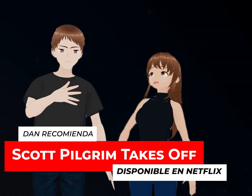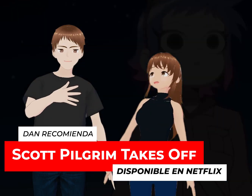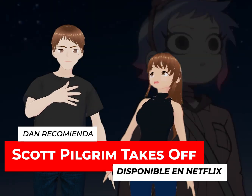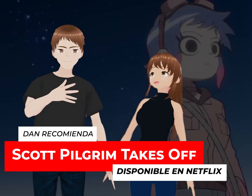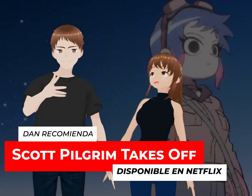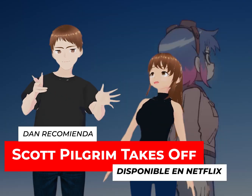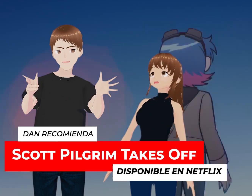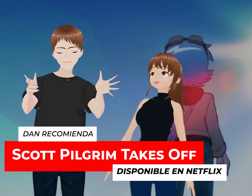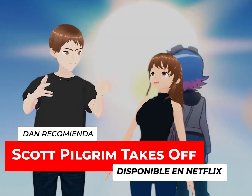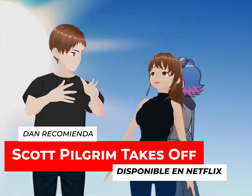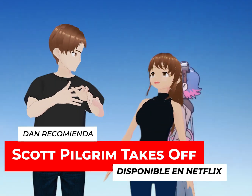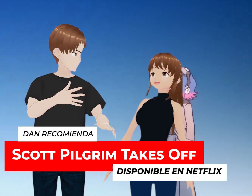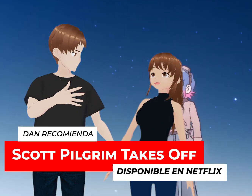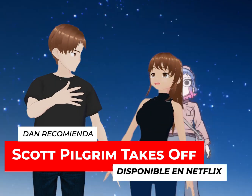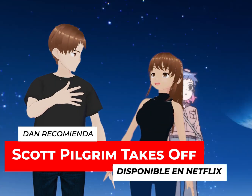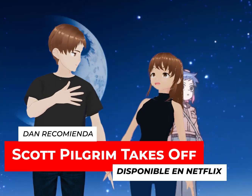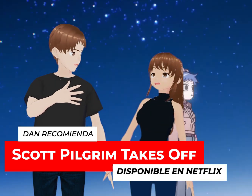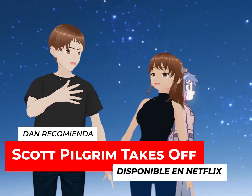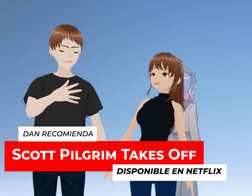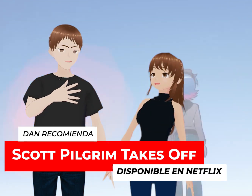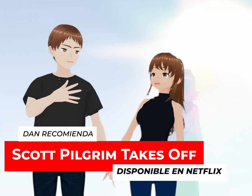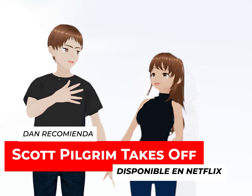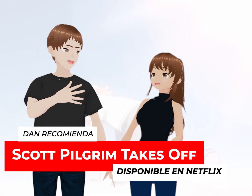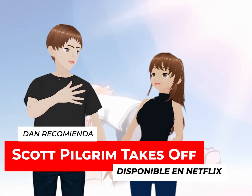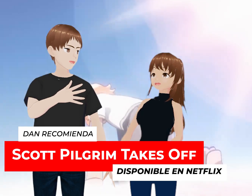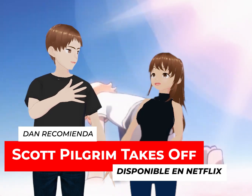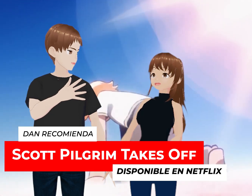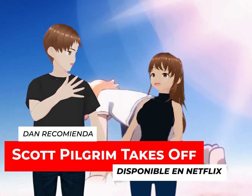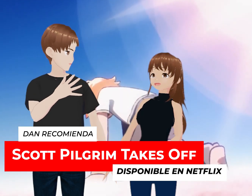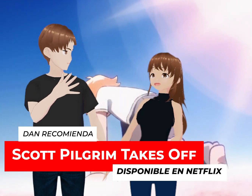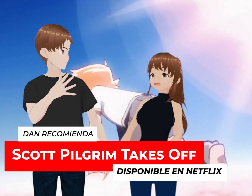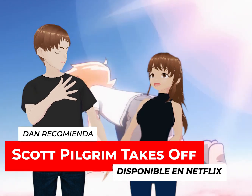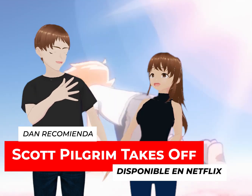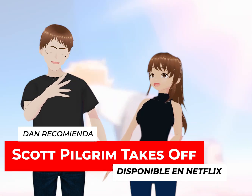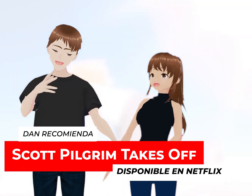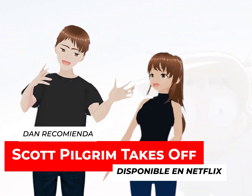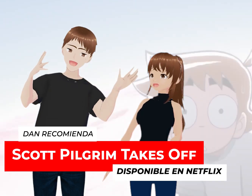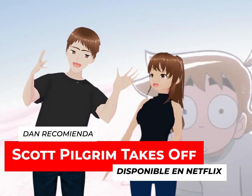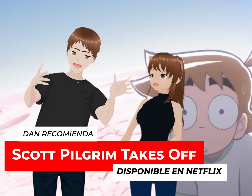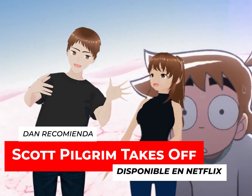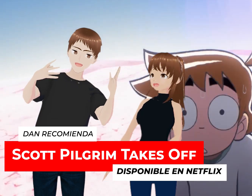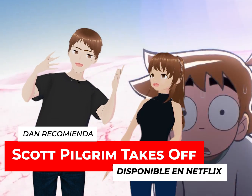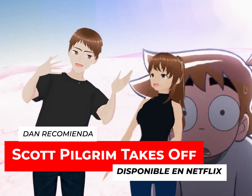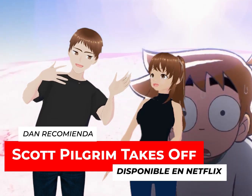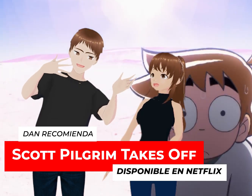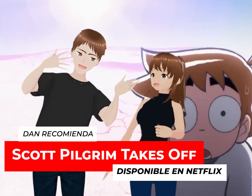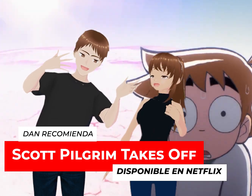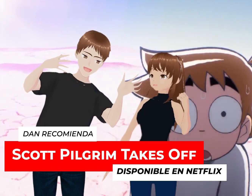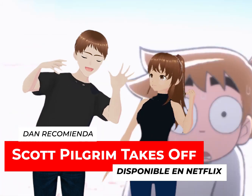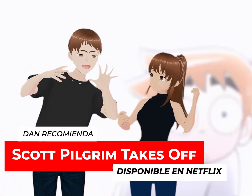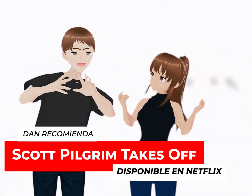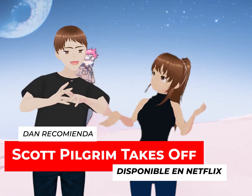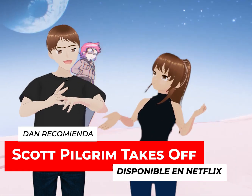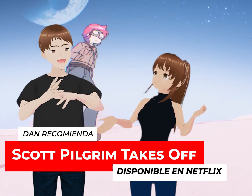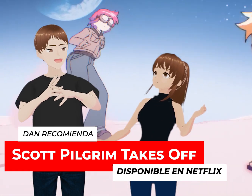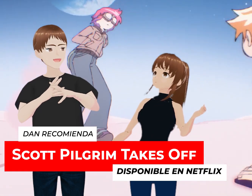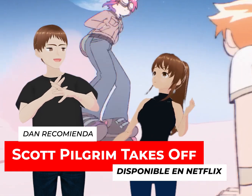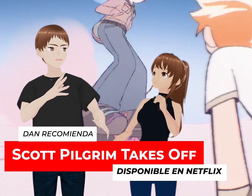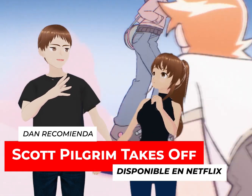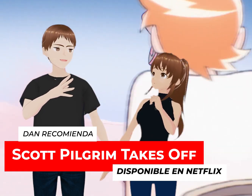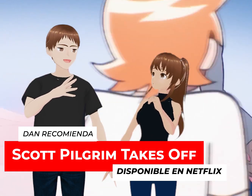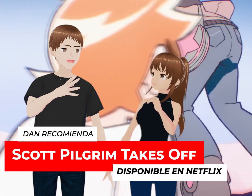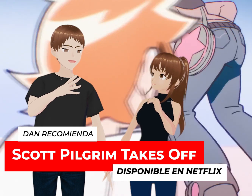Que dice, oye, pues, me gustaría salir con esta, me gustaría salir con esta, qué despectivo, con esta muchacha que acabo de conocer. Y